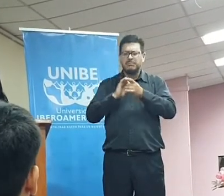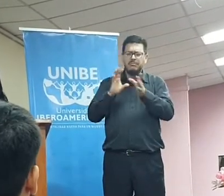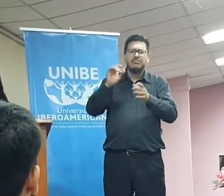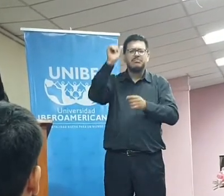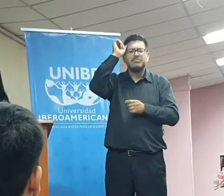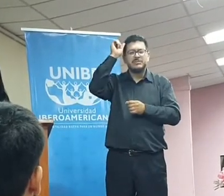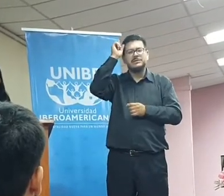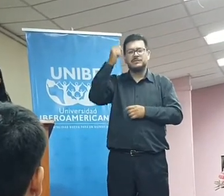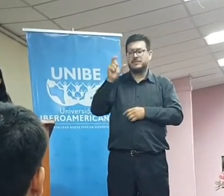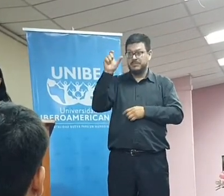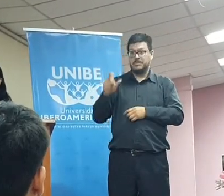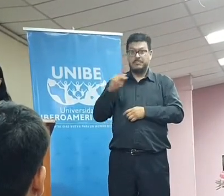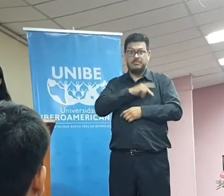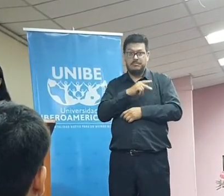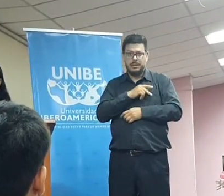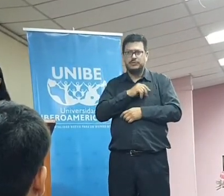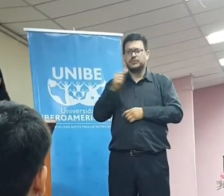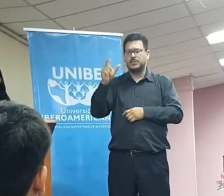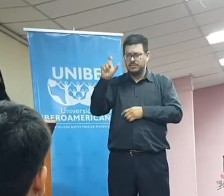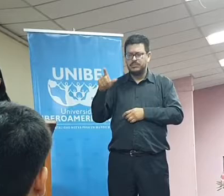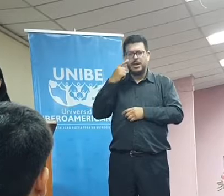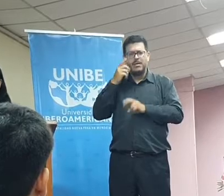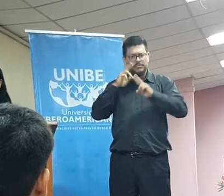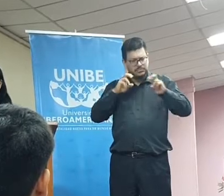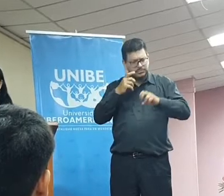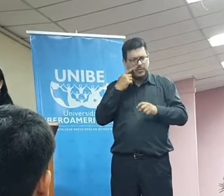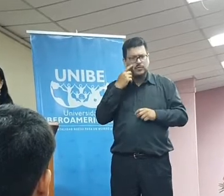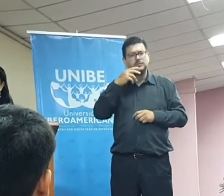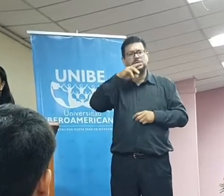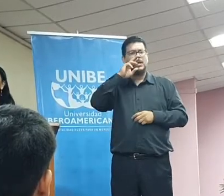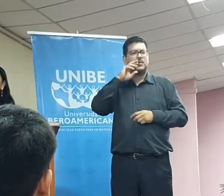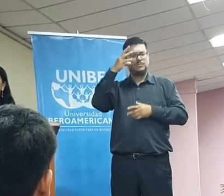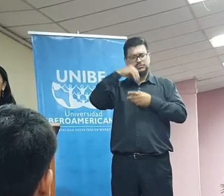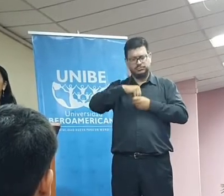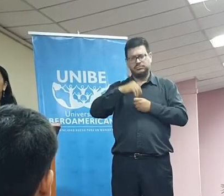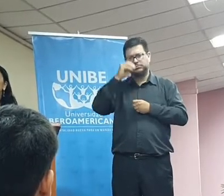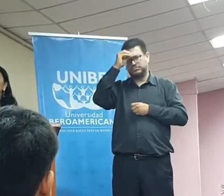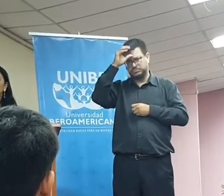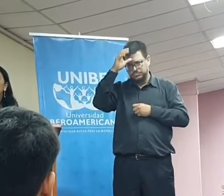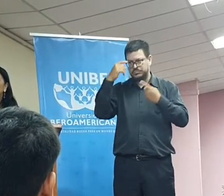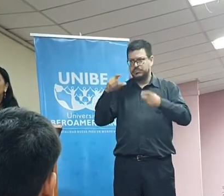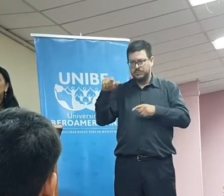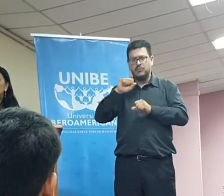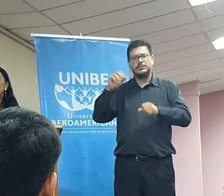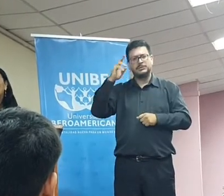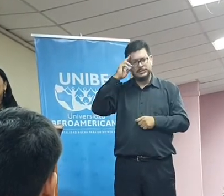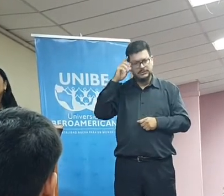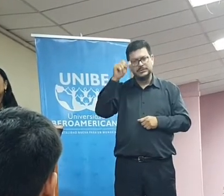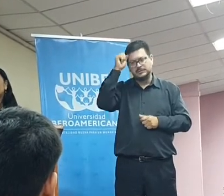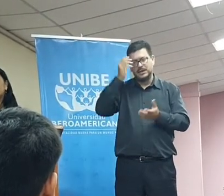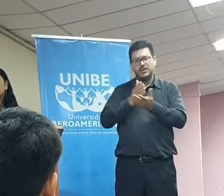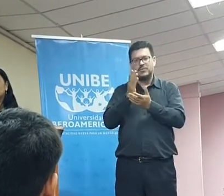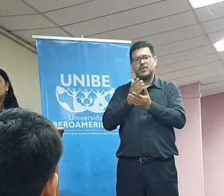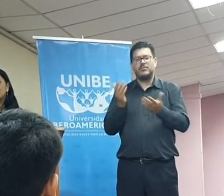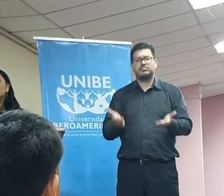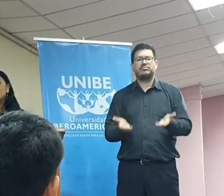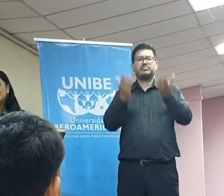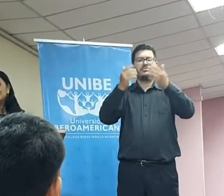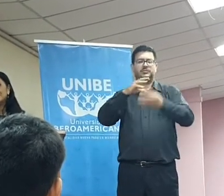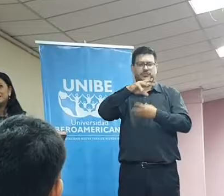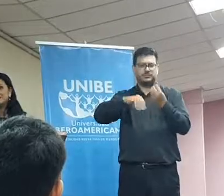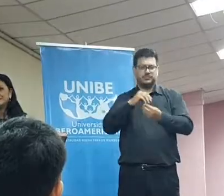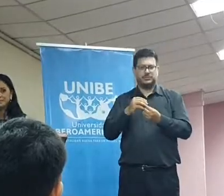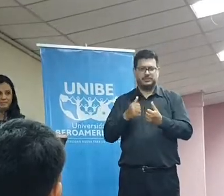persona educada que conoce, que respeta y que hace posible construir juntos una sociedad mejor.